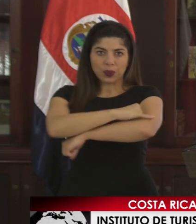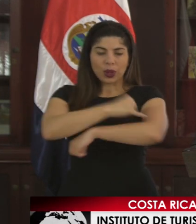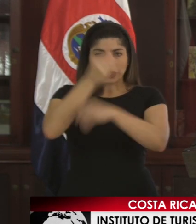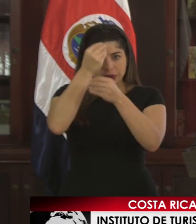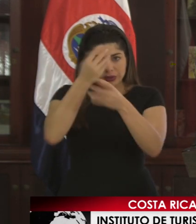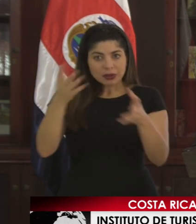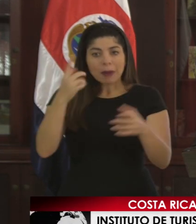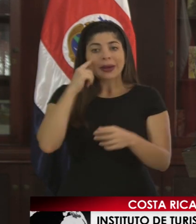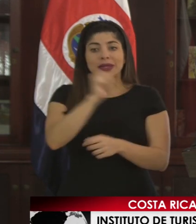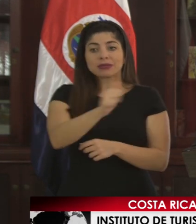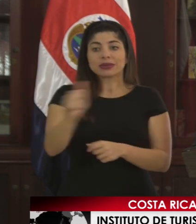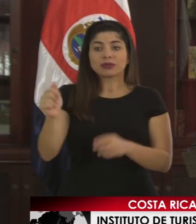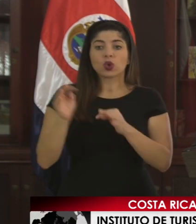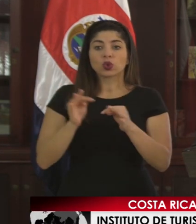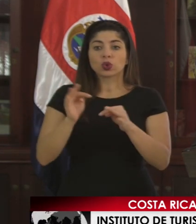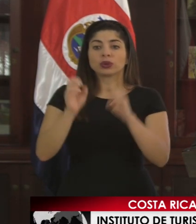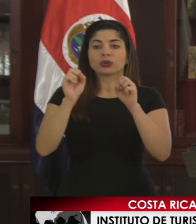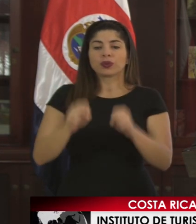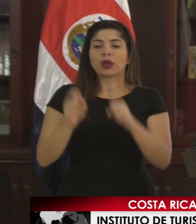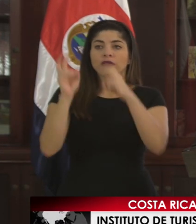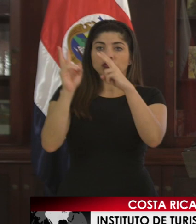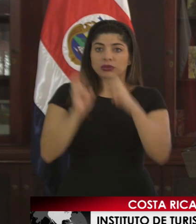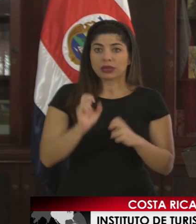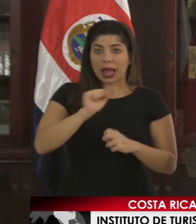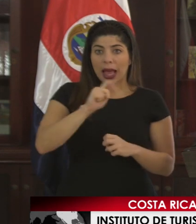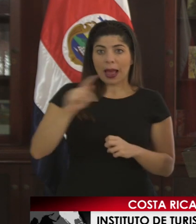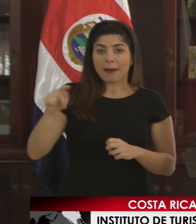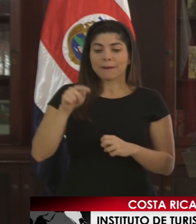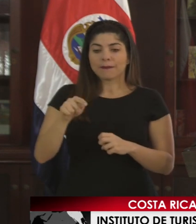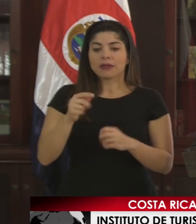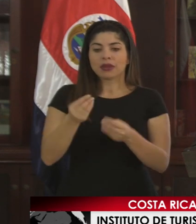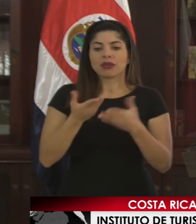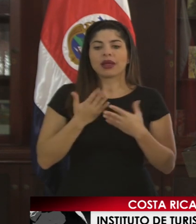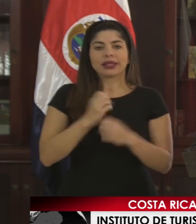para que los turistas puedan bajar ese app de seguridad,